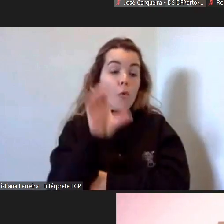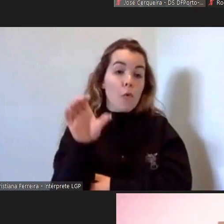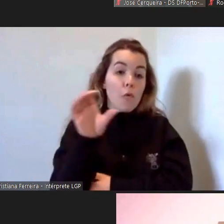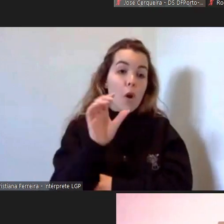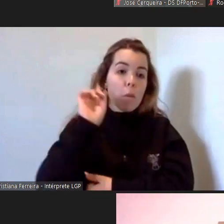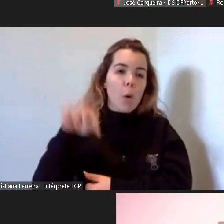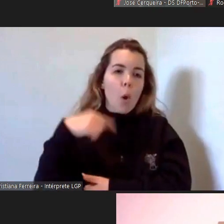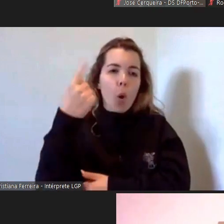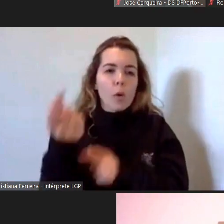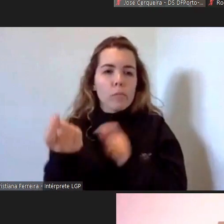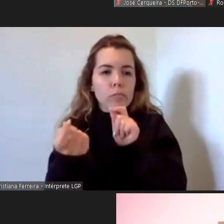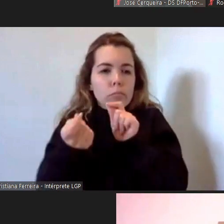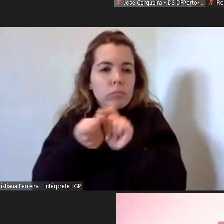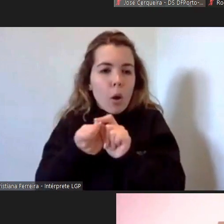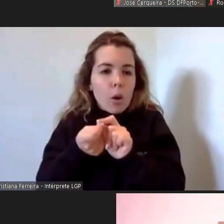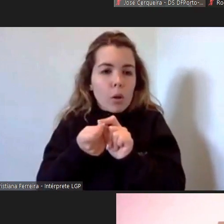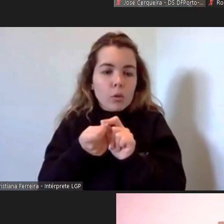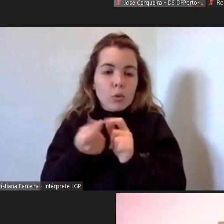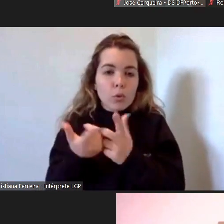próxima dos